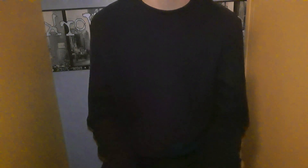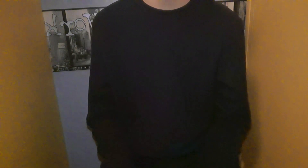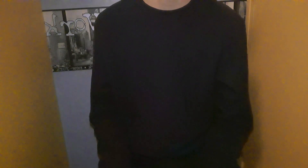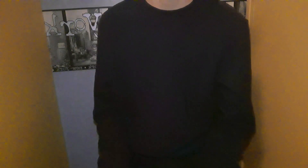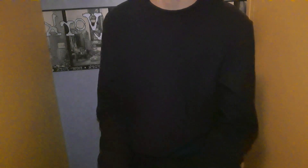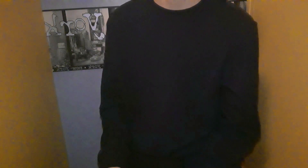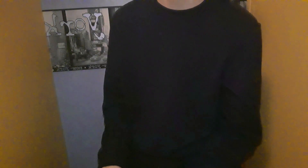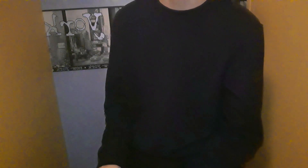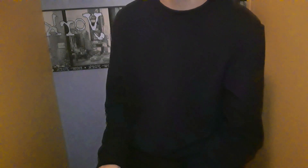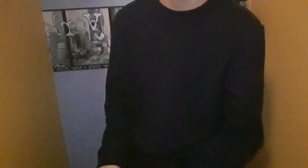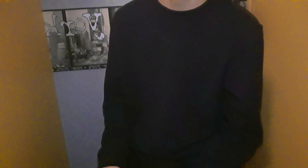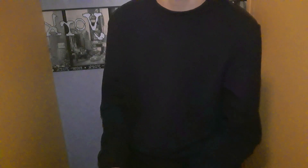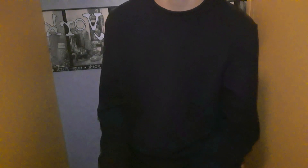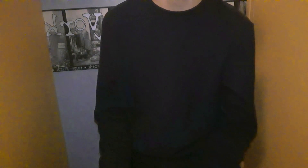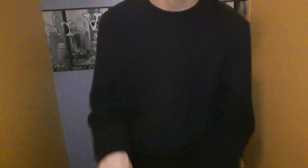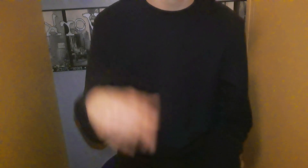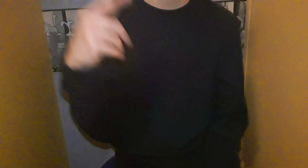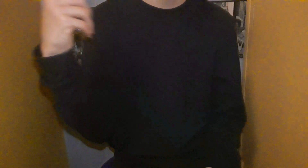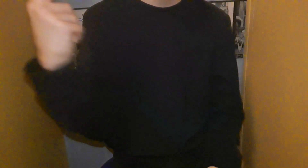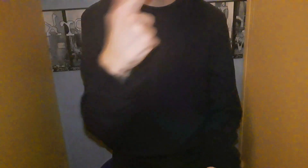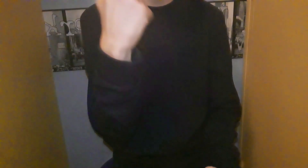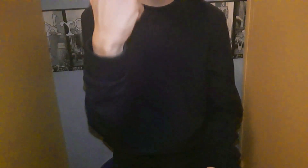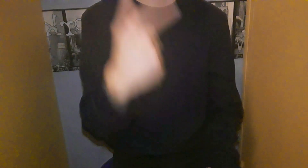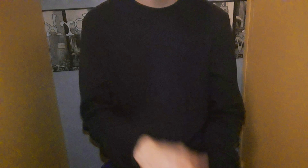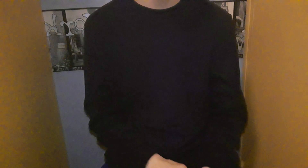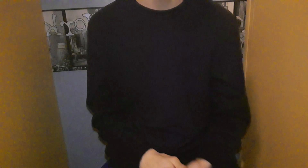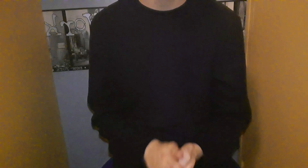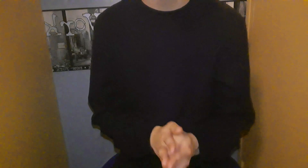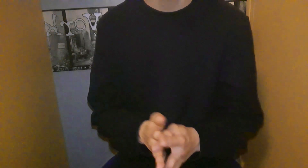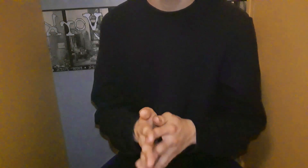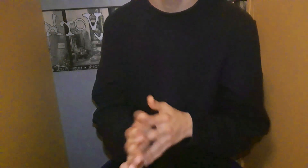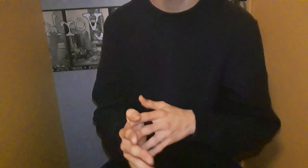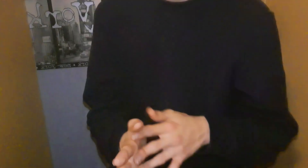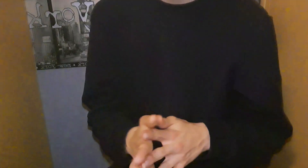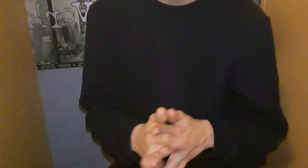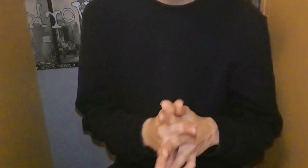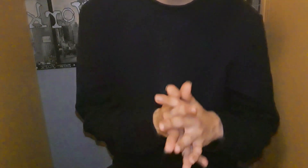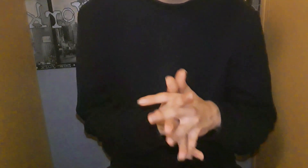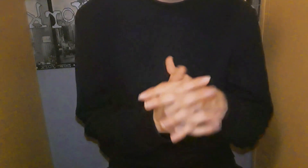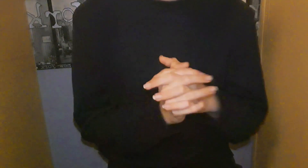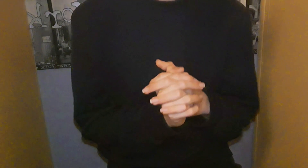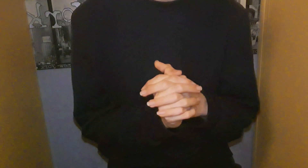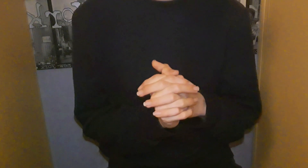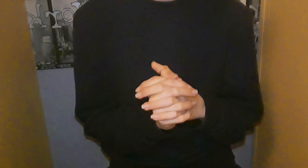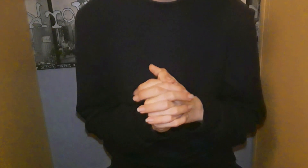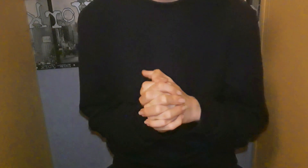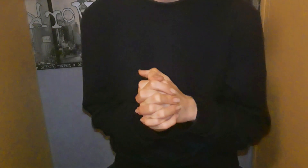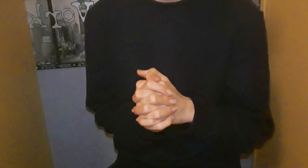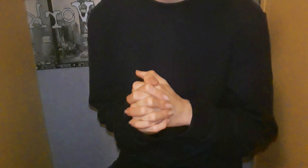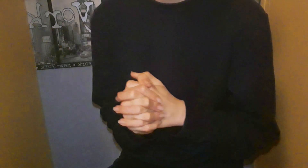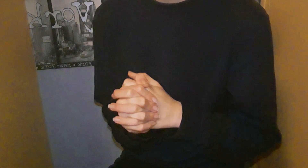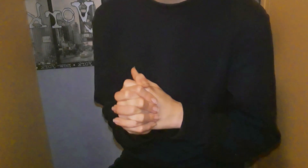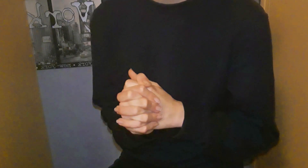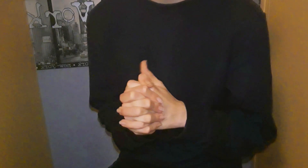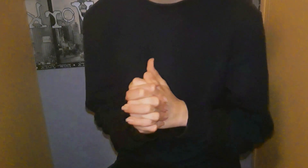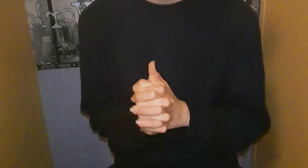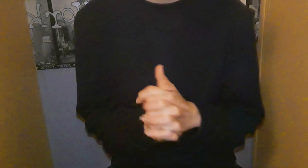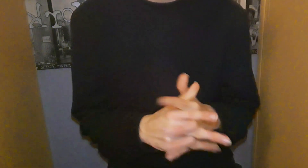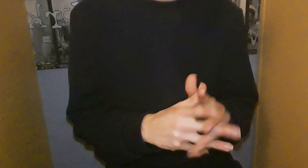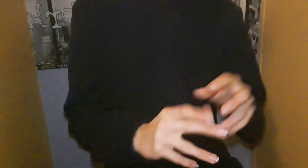de place Vu qu y a cinq filles Du coup, on est à la troisième Je vous mets dans le petit i Le short, mon repas du midi J'avais fait ça une fois Mais vraiment, j'adore ça Genre, j